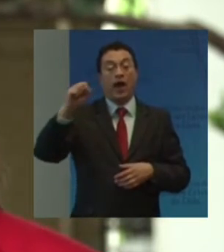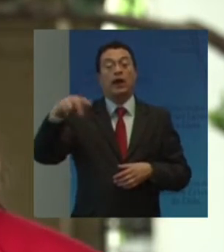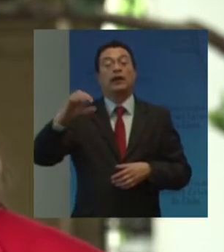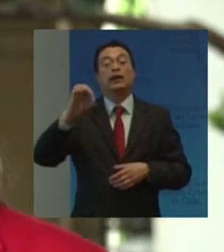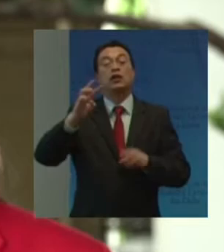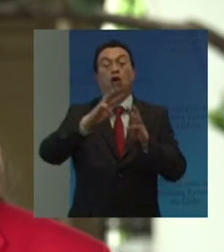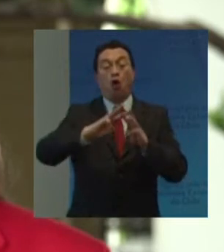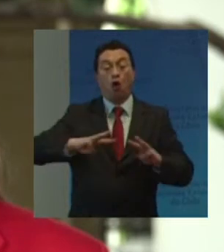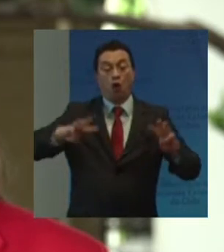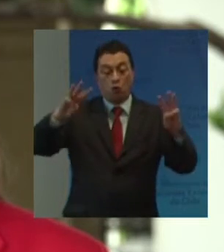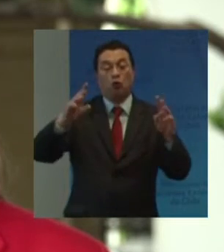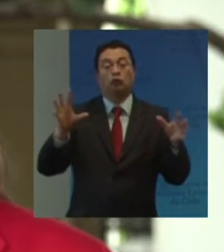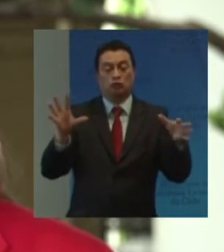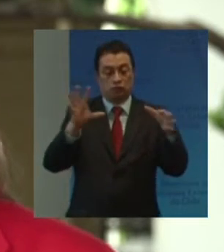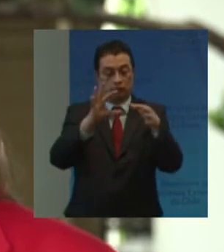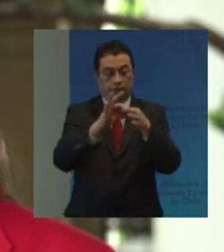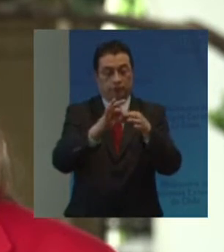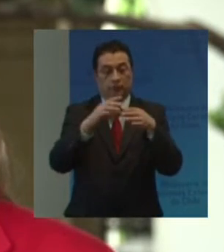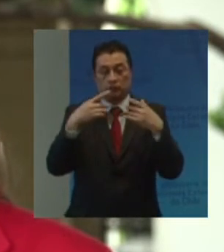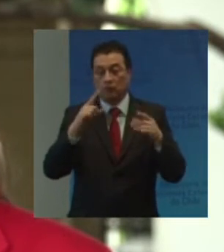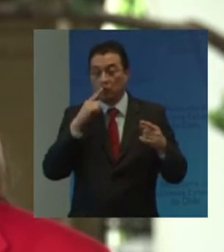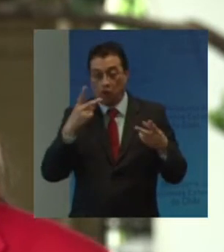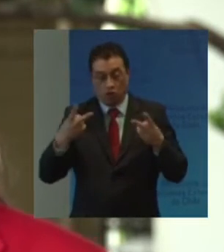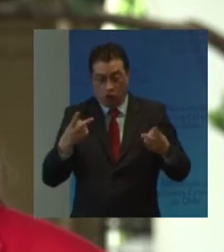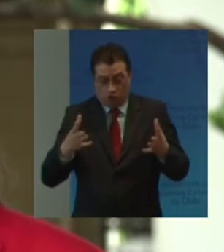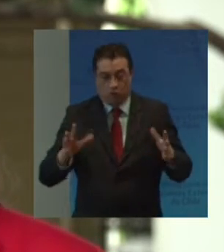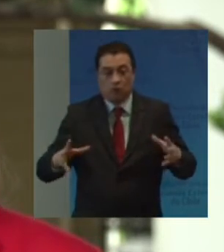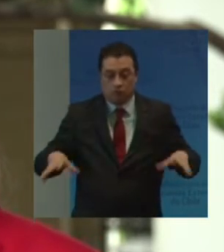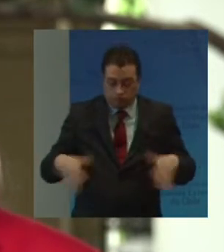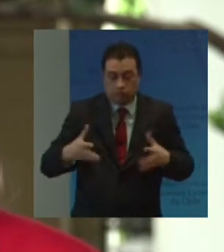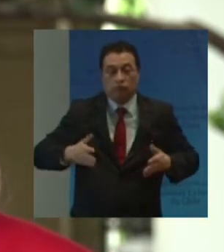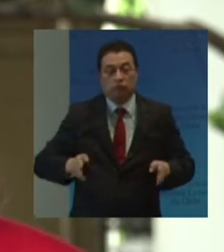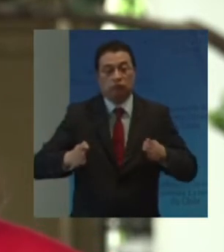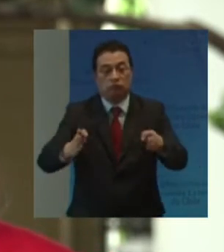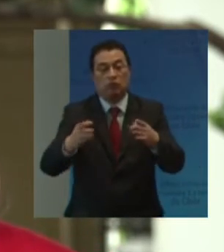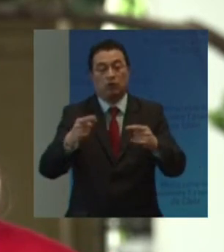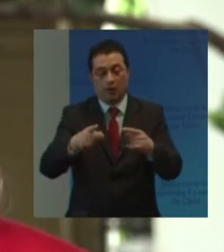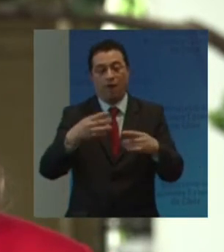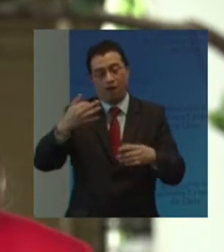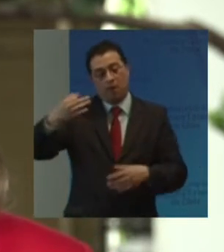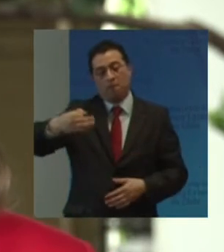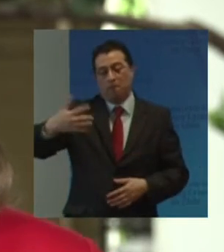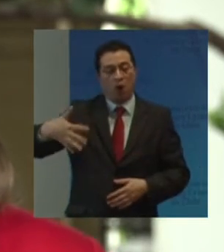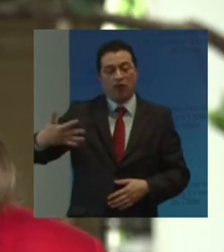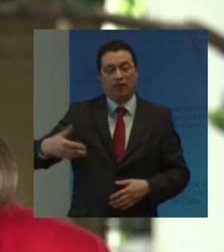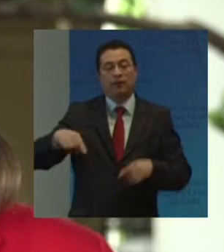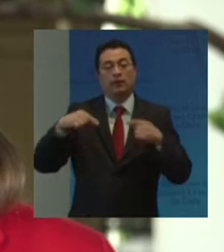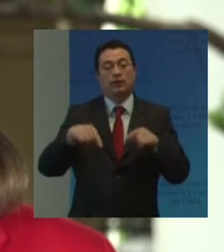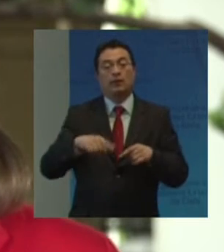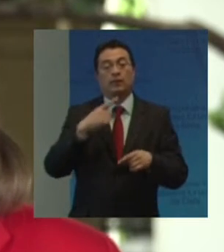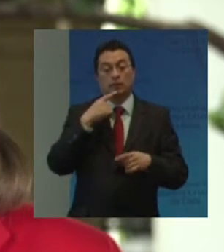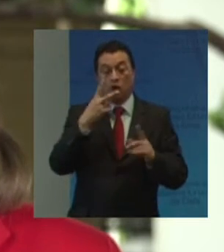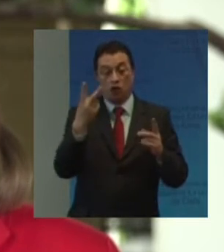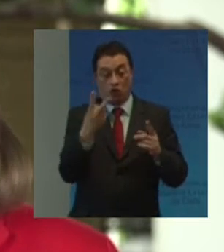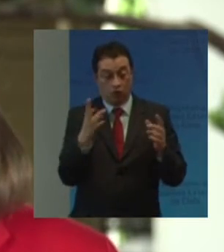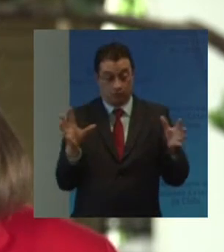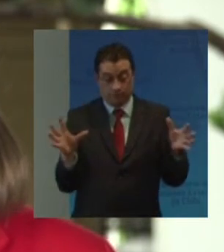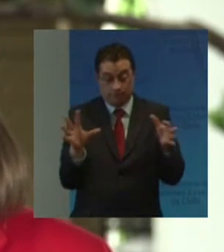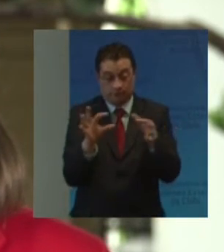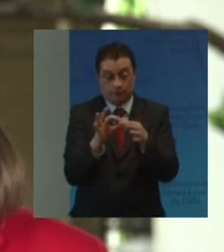Se complementan Y el establecimiento De sinergias En la implementación Es fundamental Ambas convenciones Lo que buscan